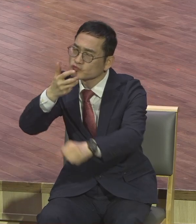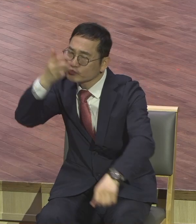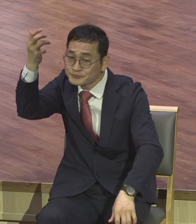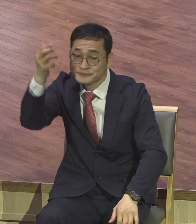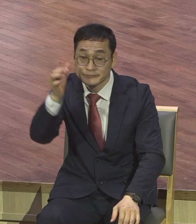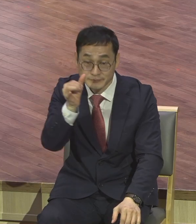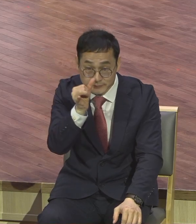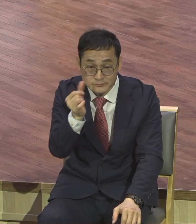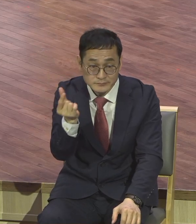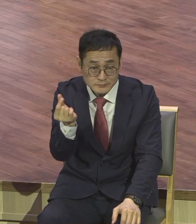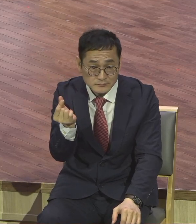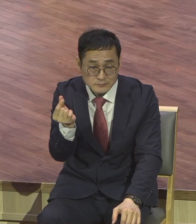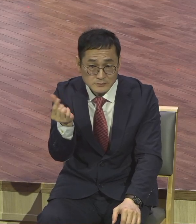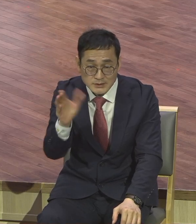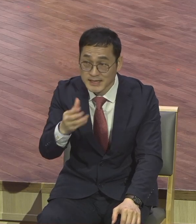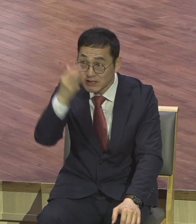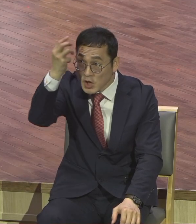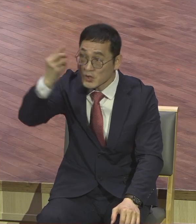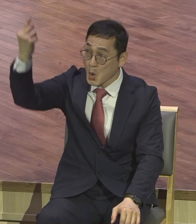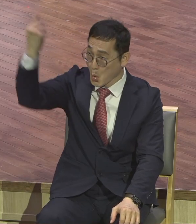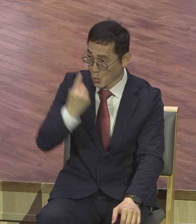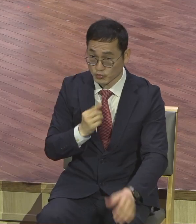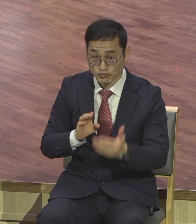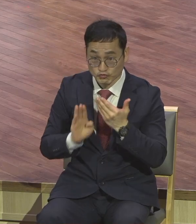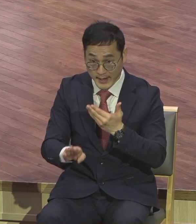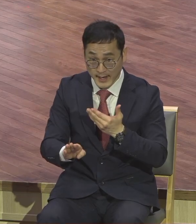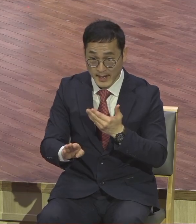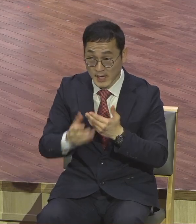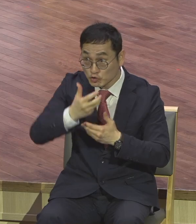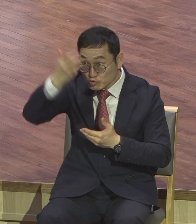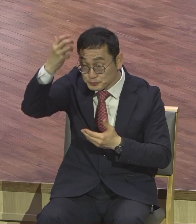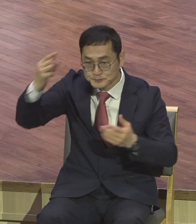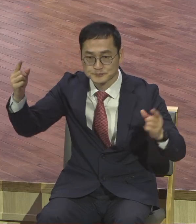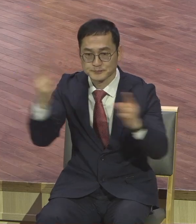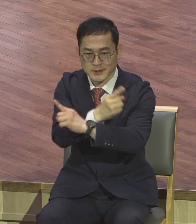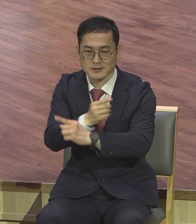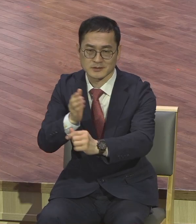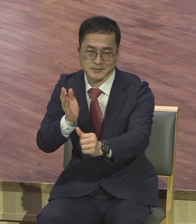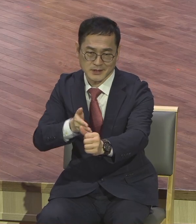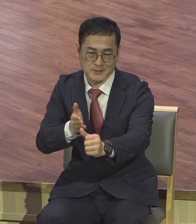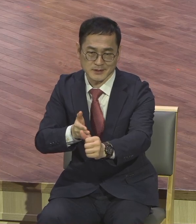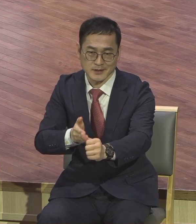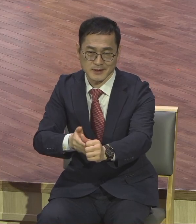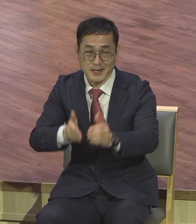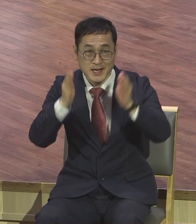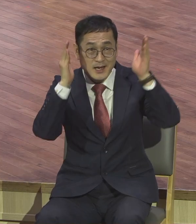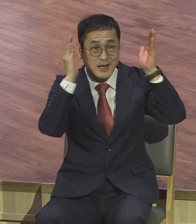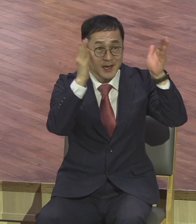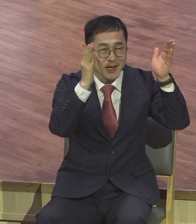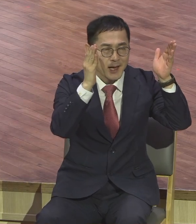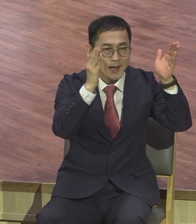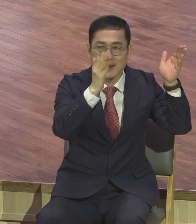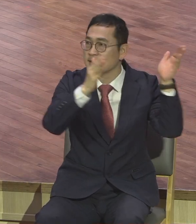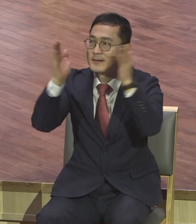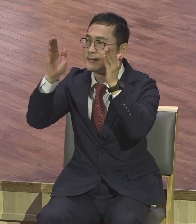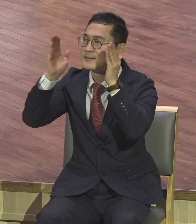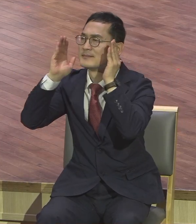성령 받고 난 이유는 영적으로 바뀌시기 바랍니다. 방향의 가치가 확 바뀌어야 돼요. 이들 모두가 다